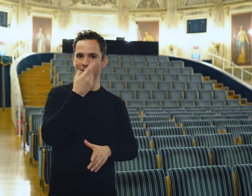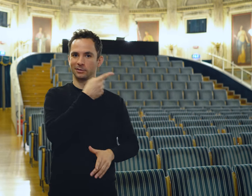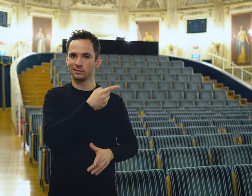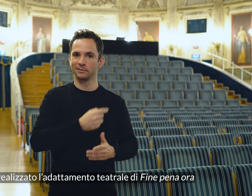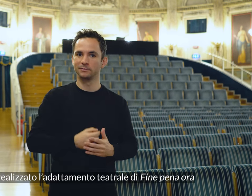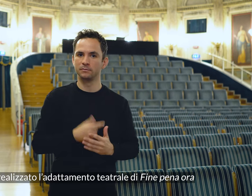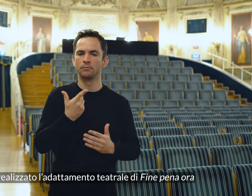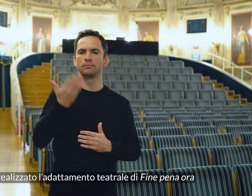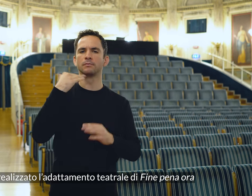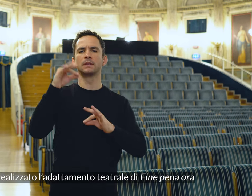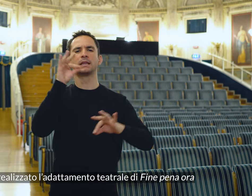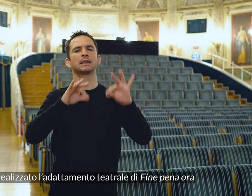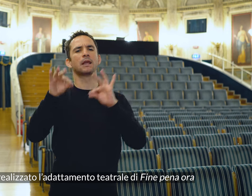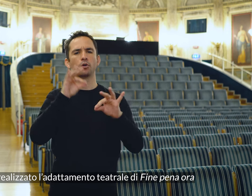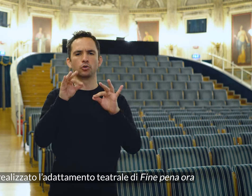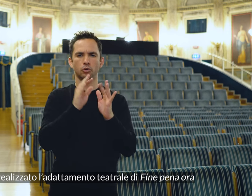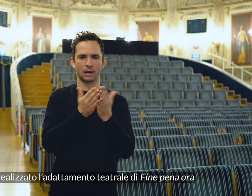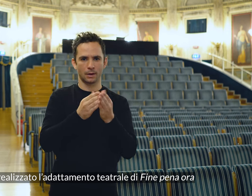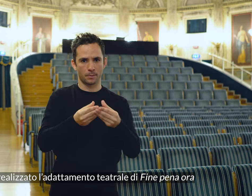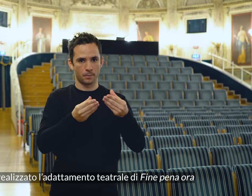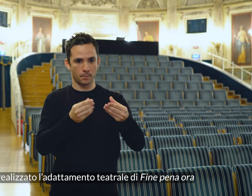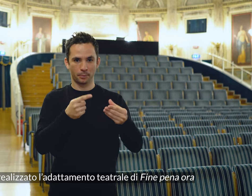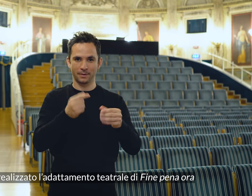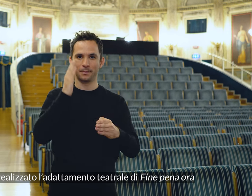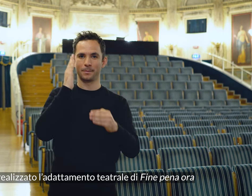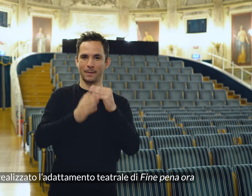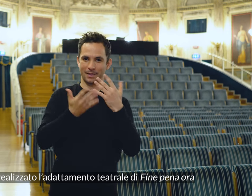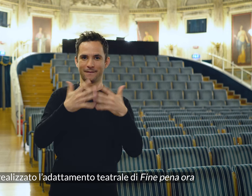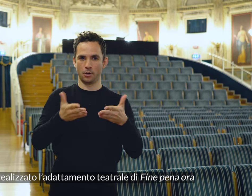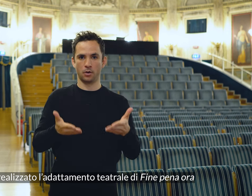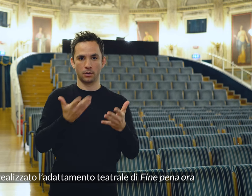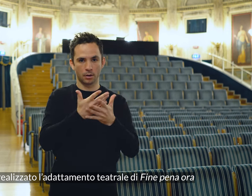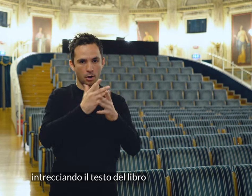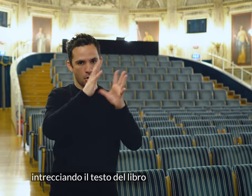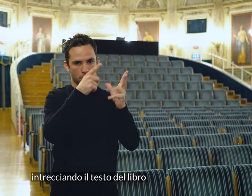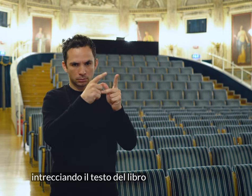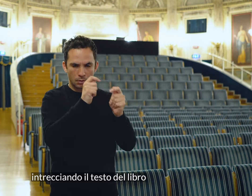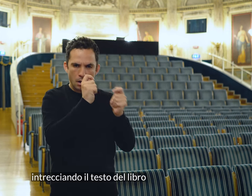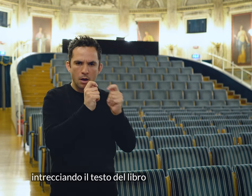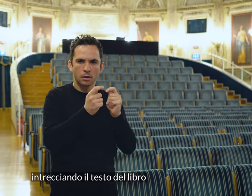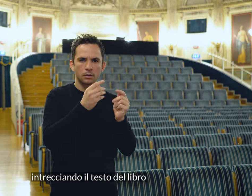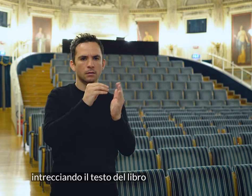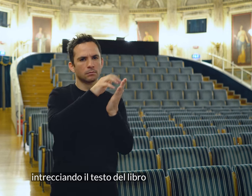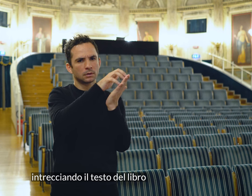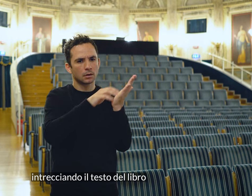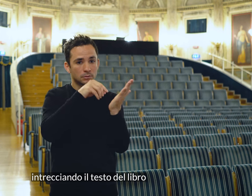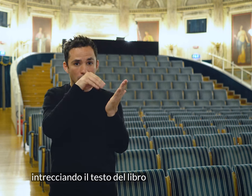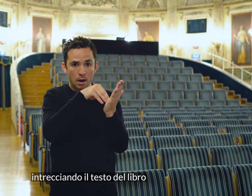Ha realizzato l'adattamento teatrale di Fine Pena Ora intrecciando il testo del libro